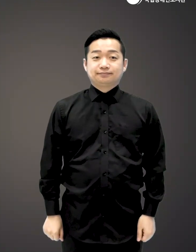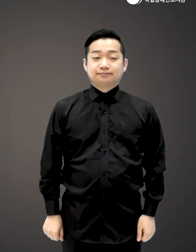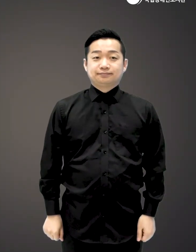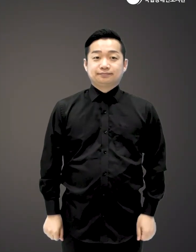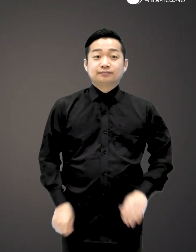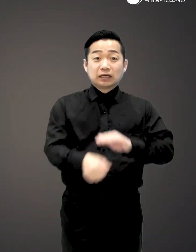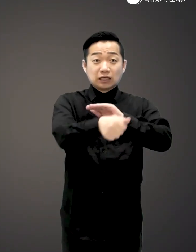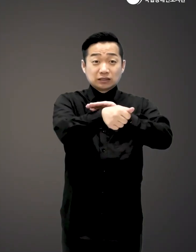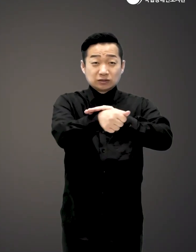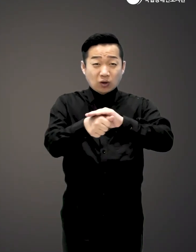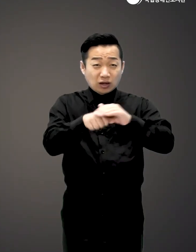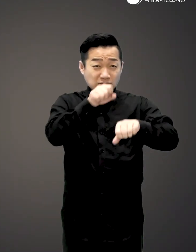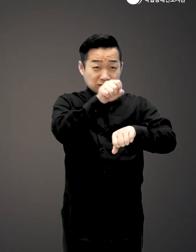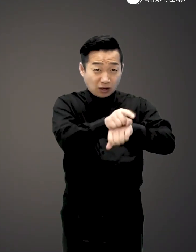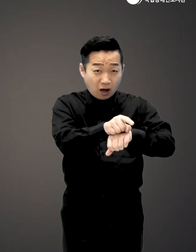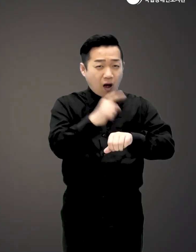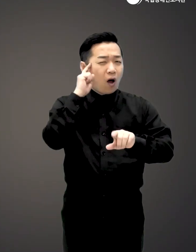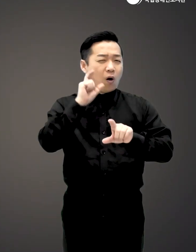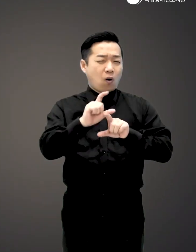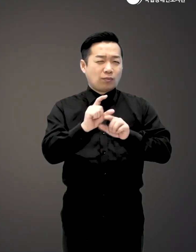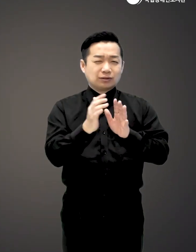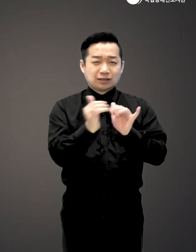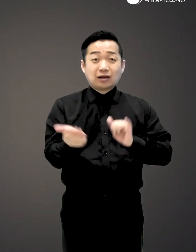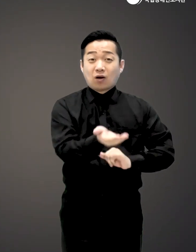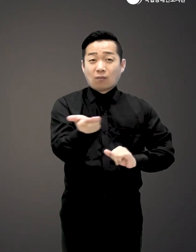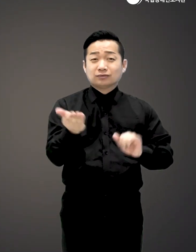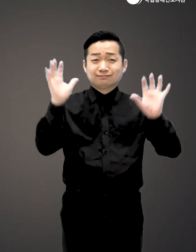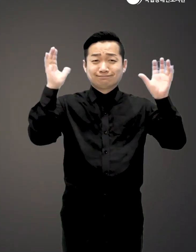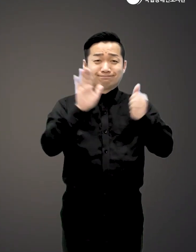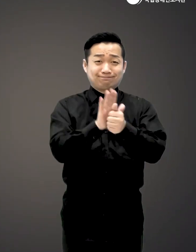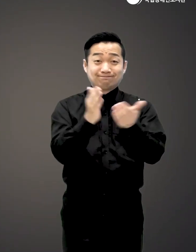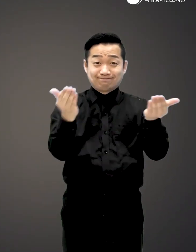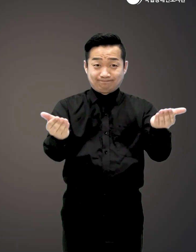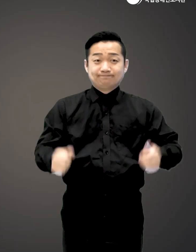소심한 성격에 대해 고민하는 이들을 응원합니다